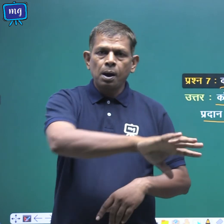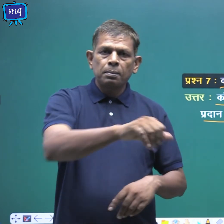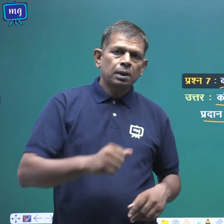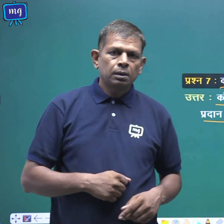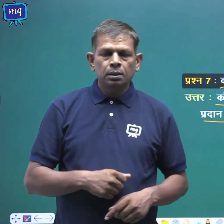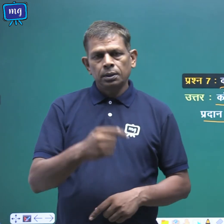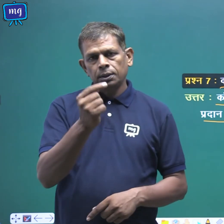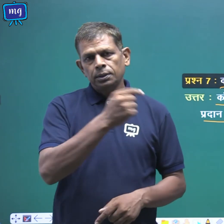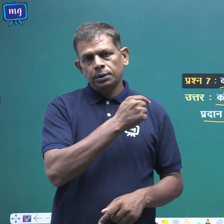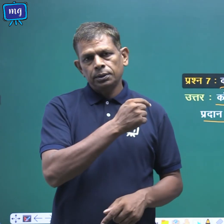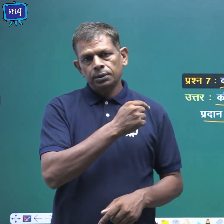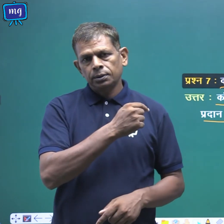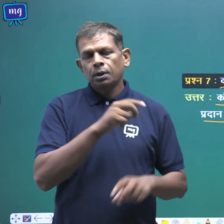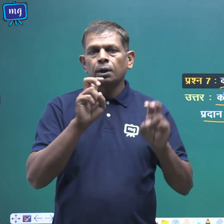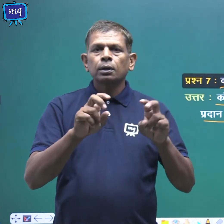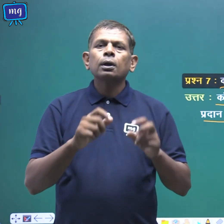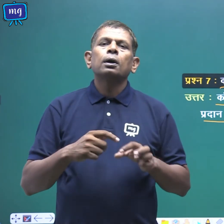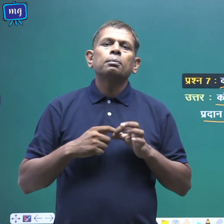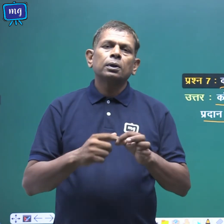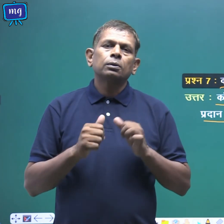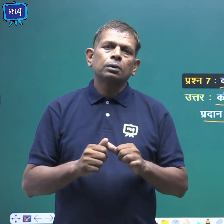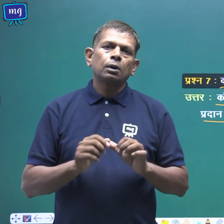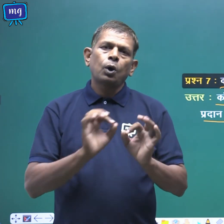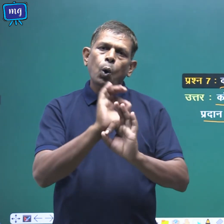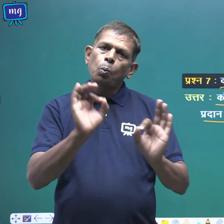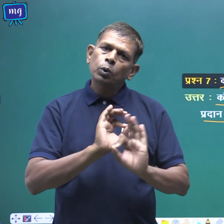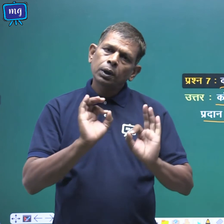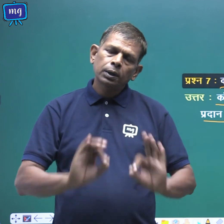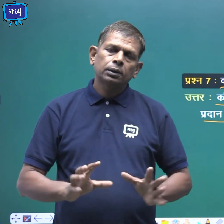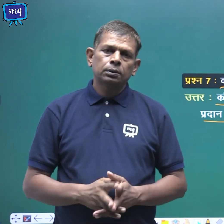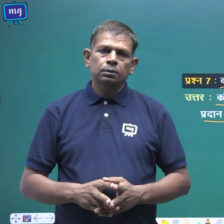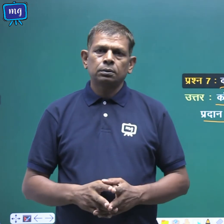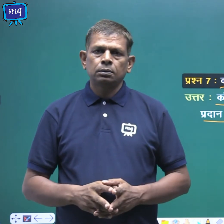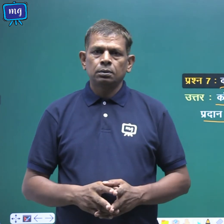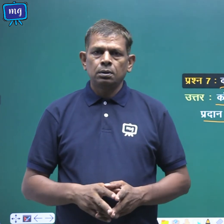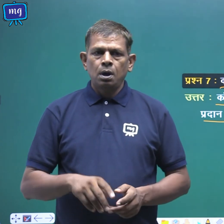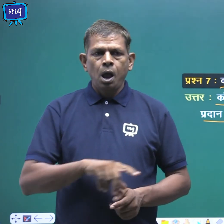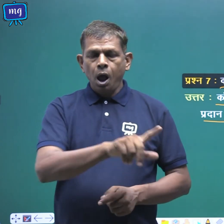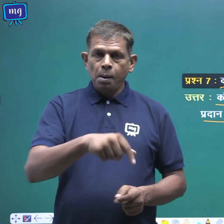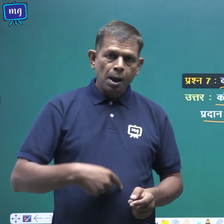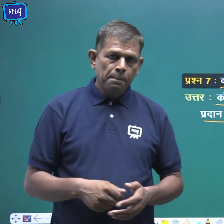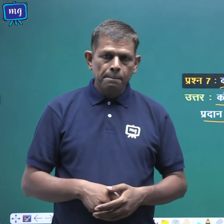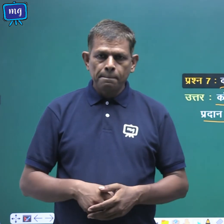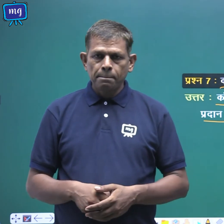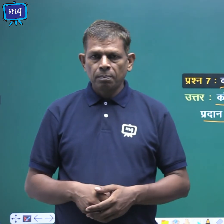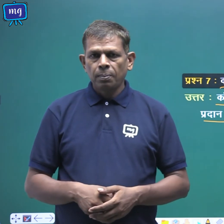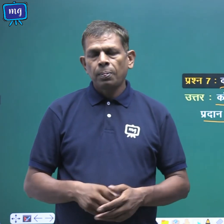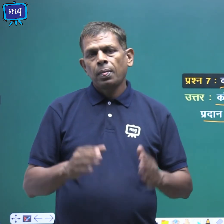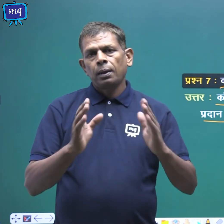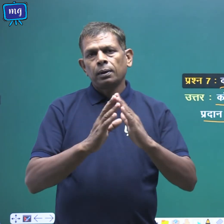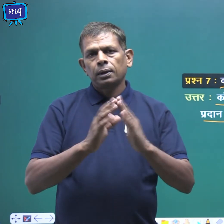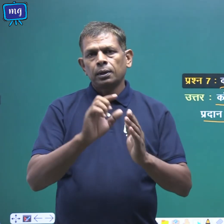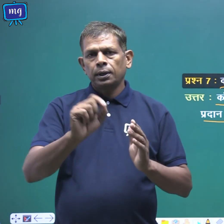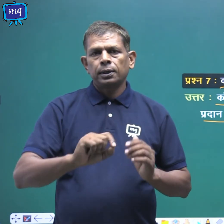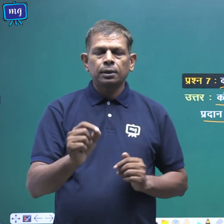इस सद्ध्याई के प्रश्ण उत्तर पूरे कर लिये है अब आप ग्रह कारे